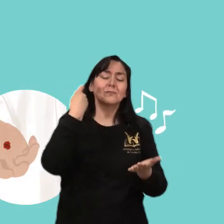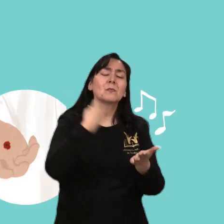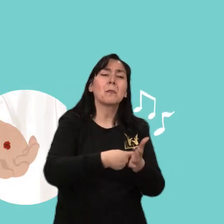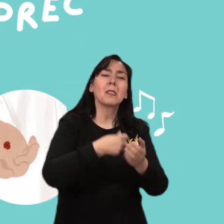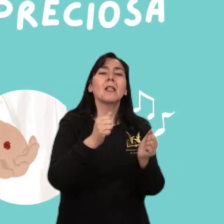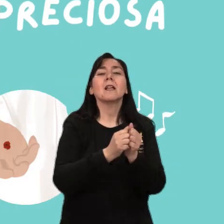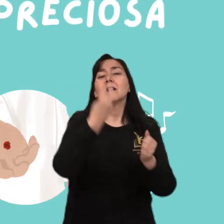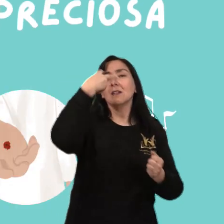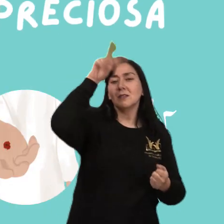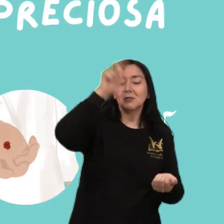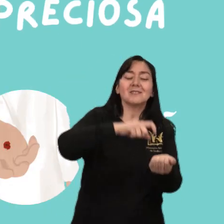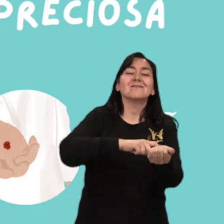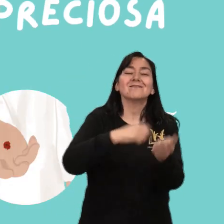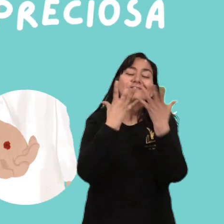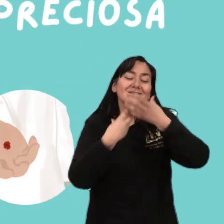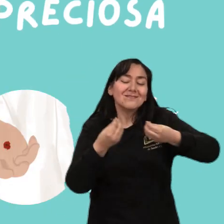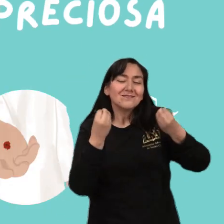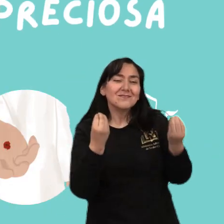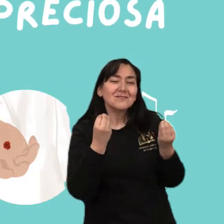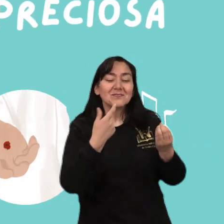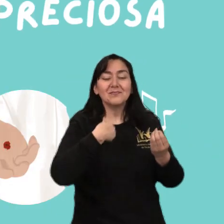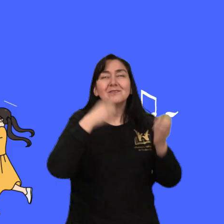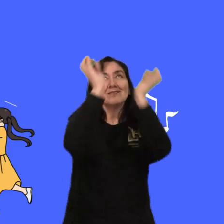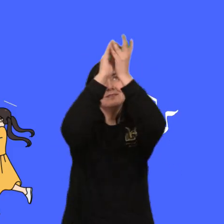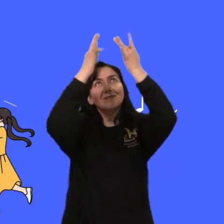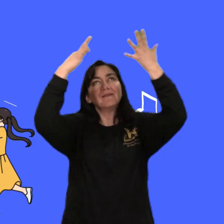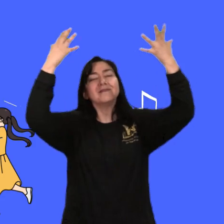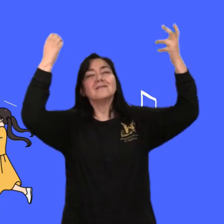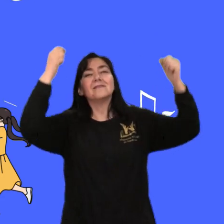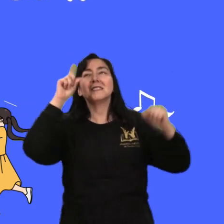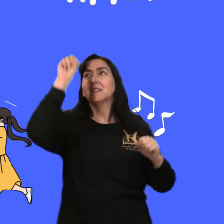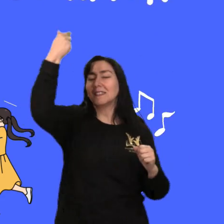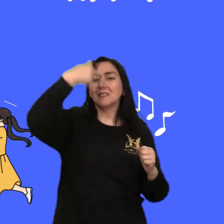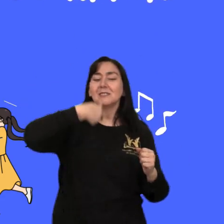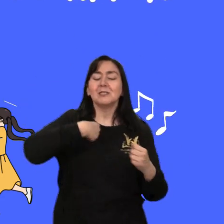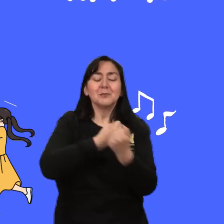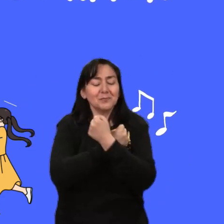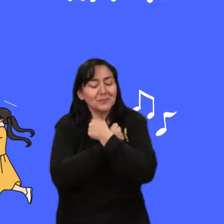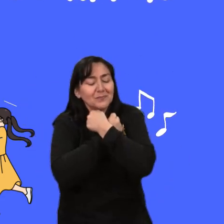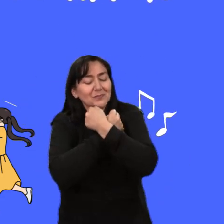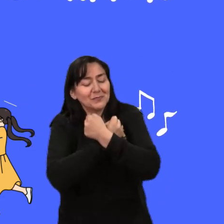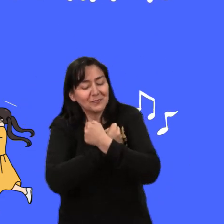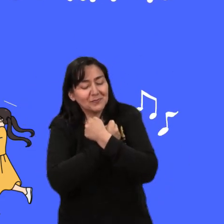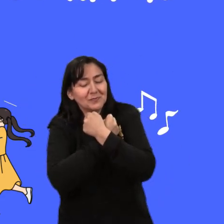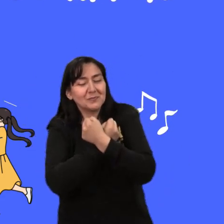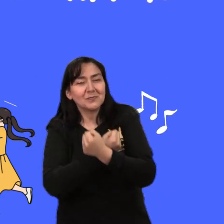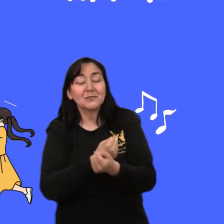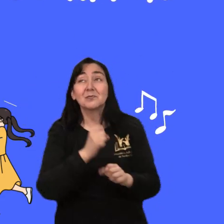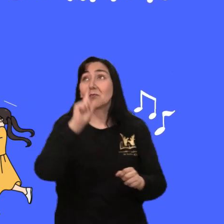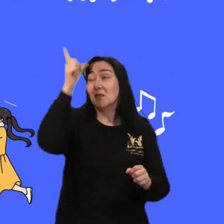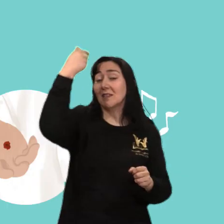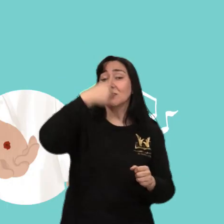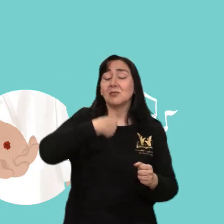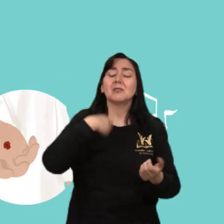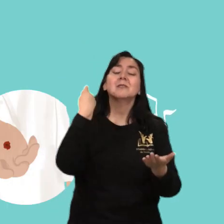Porque me compró Con su sangre preciosa le alabaré Por su amor